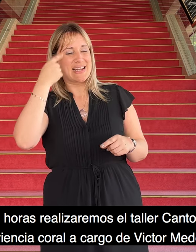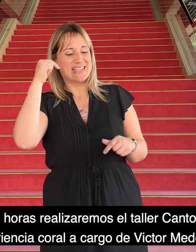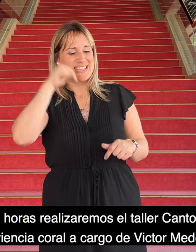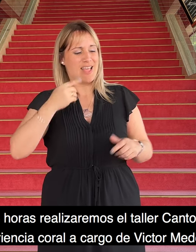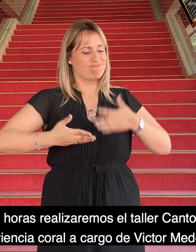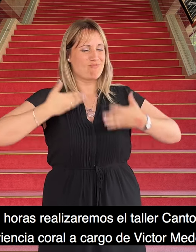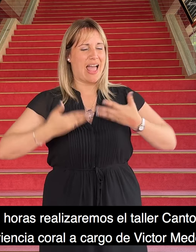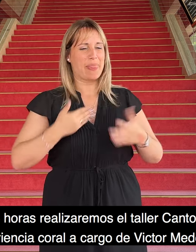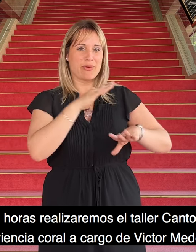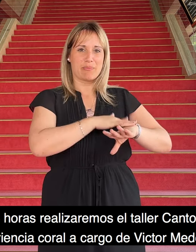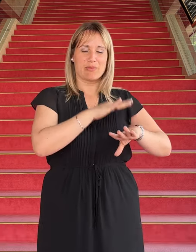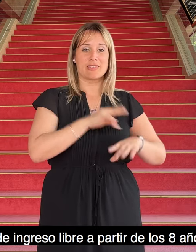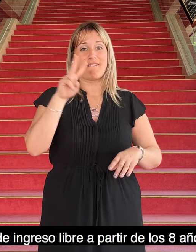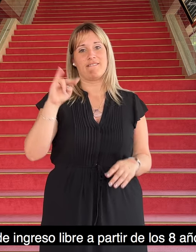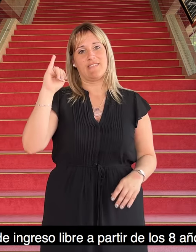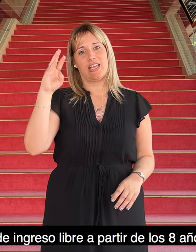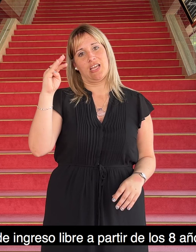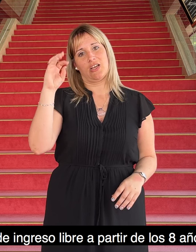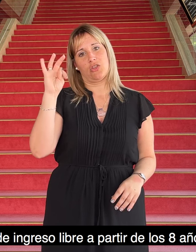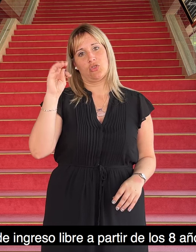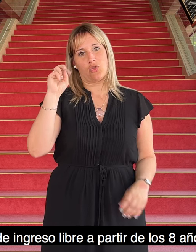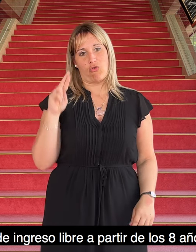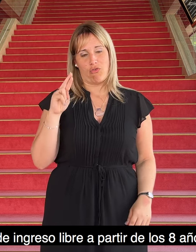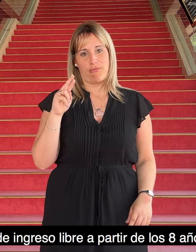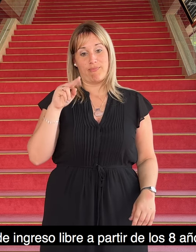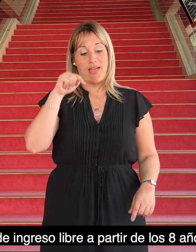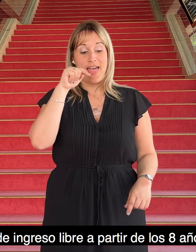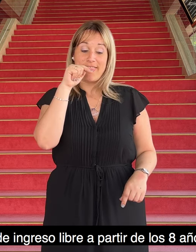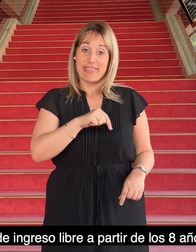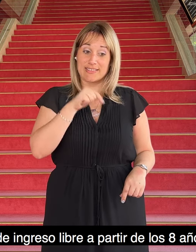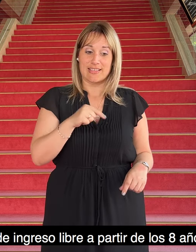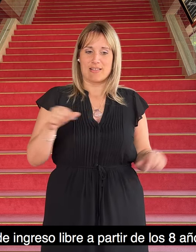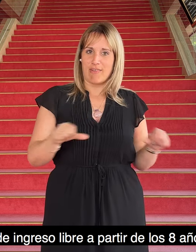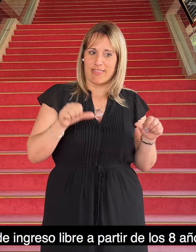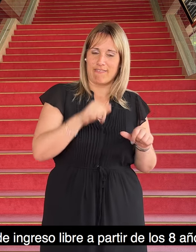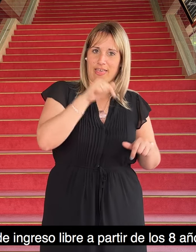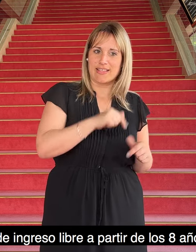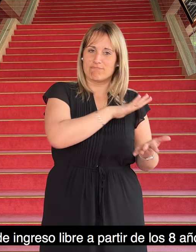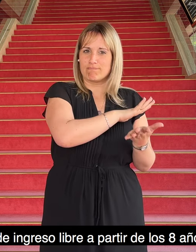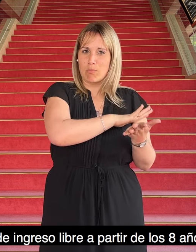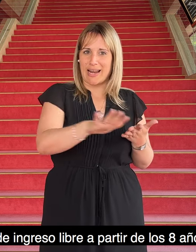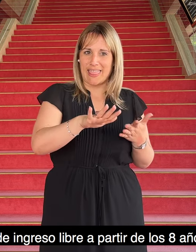Víctor Mederos. Esta actividad es de ingreso libre a partir de los 8 años de edad.